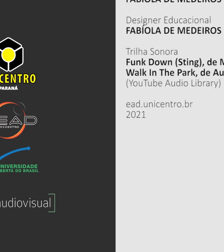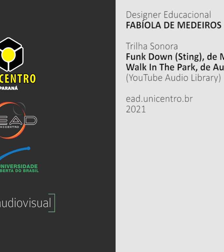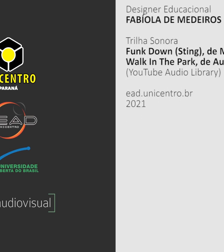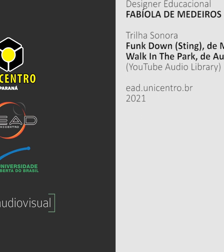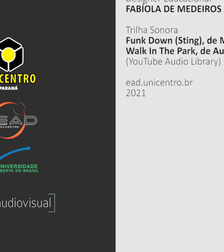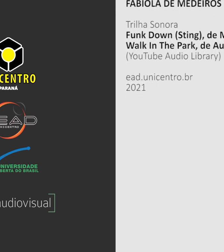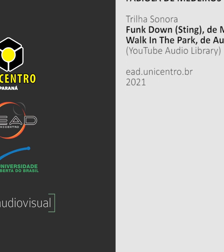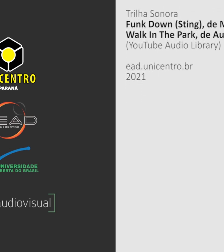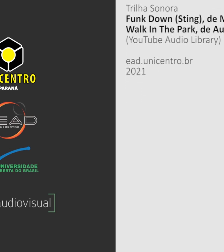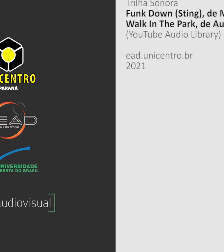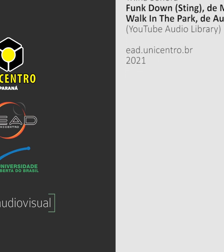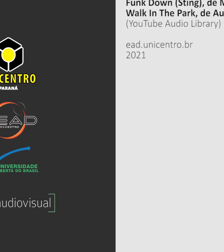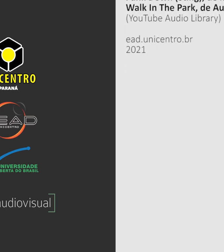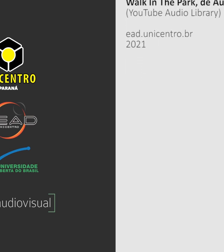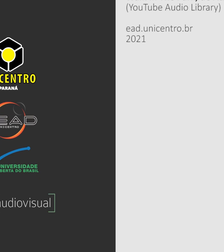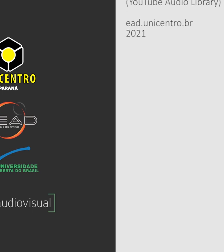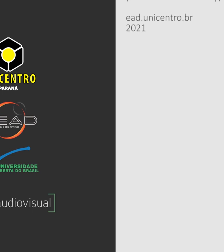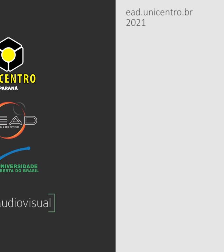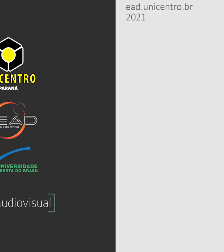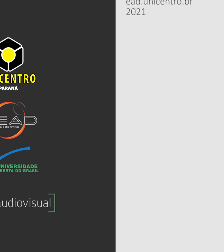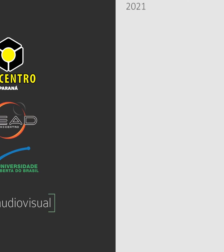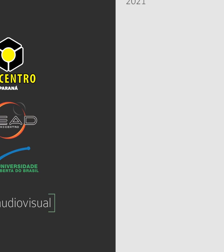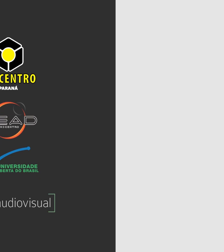Música Música